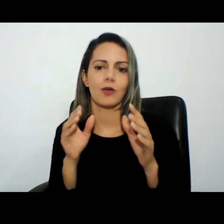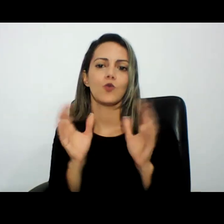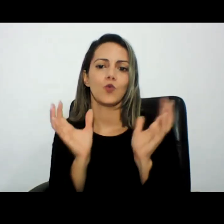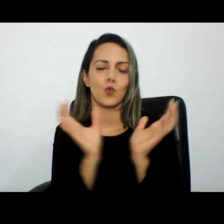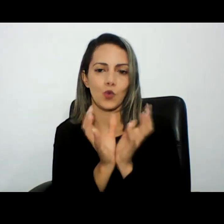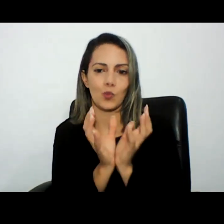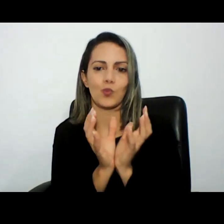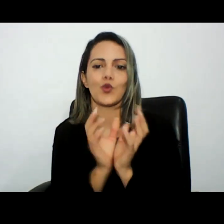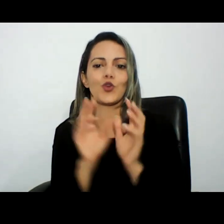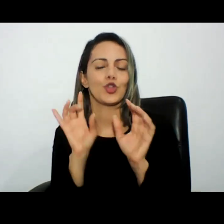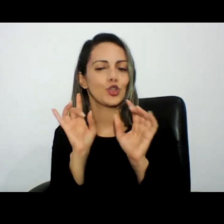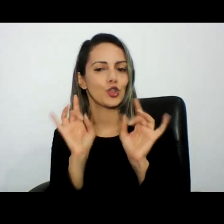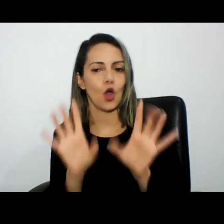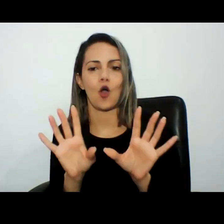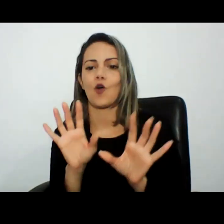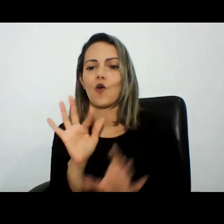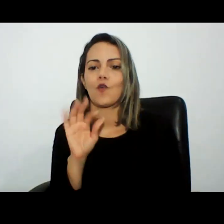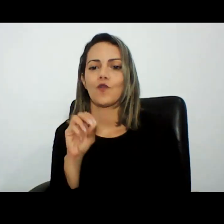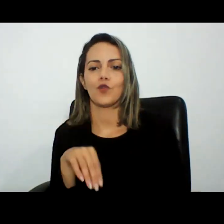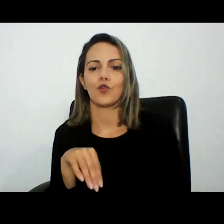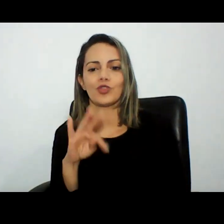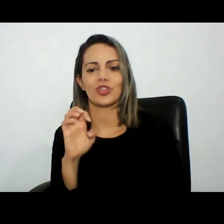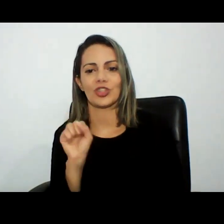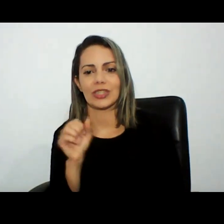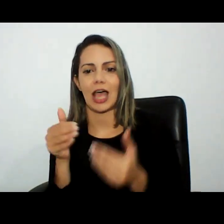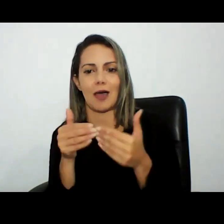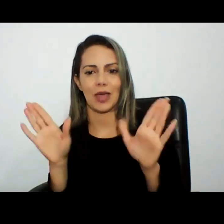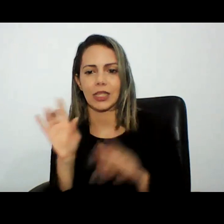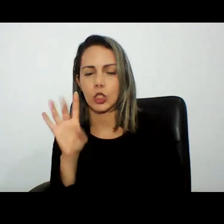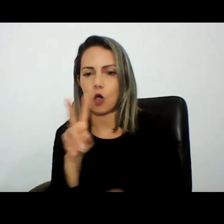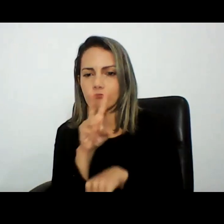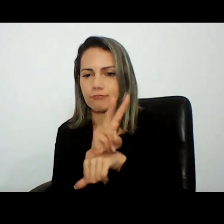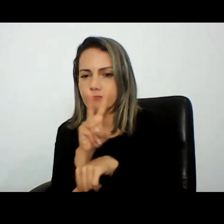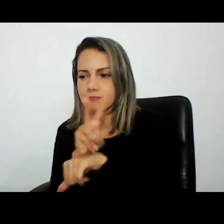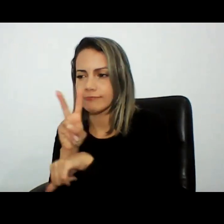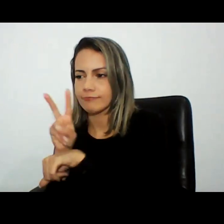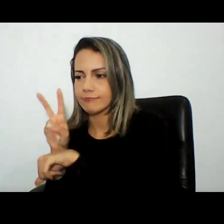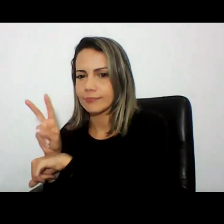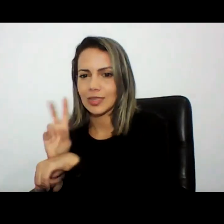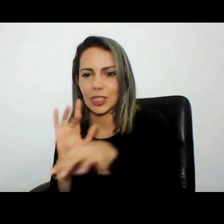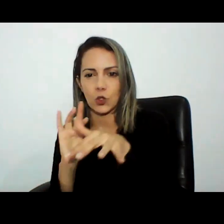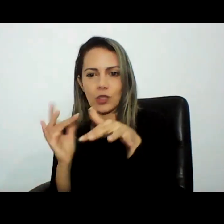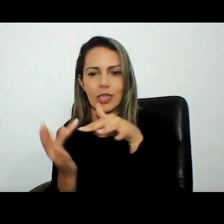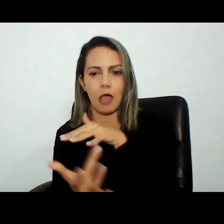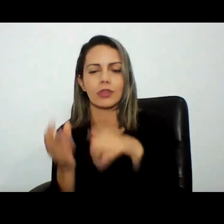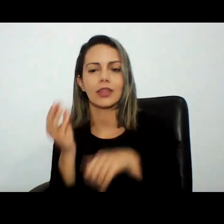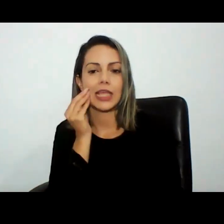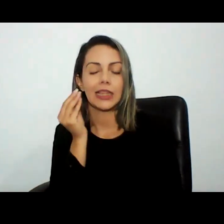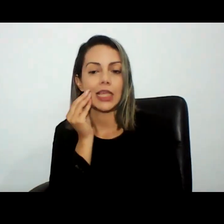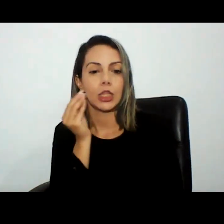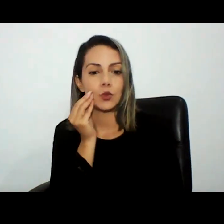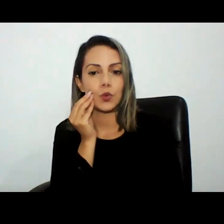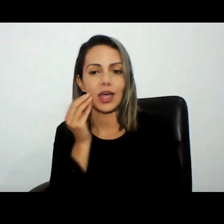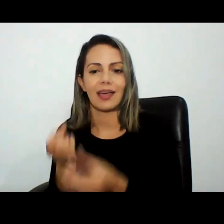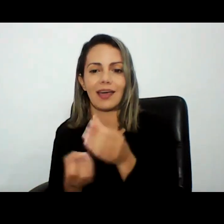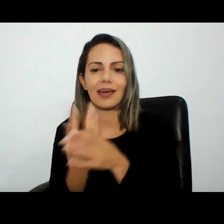fica integralmente o tempo todo só monitorando as fontes abertas e tentando criar ferramentas e mecanismos